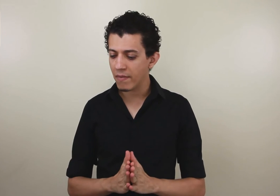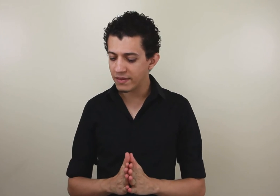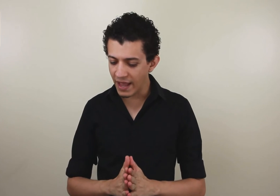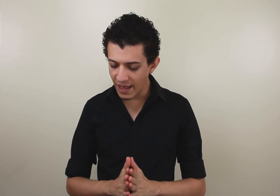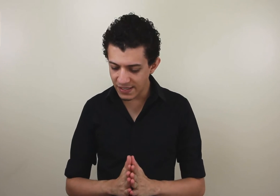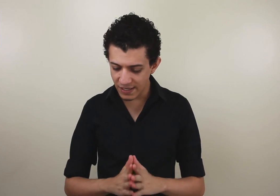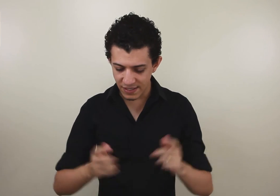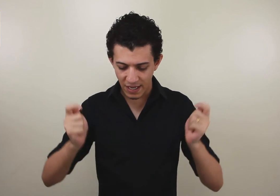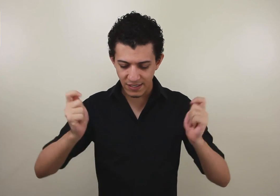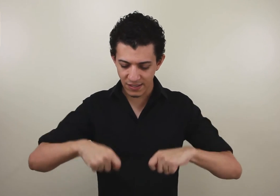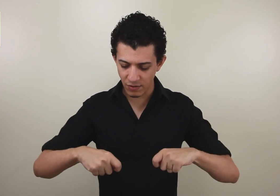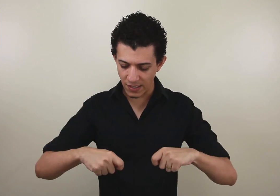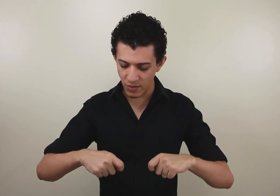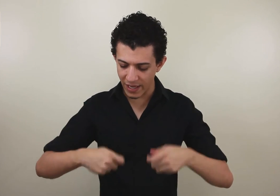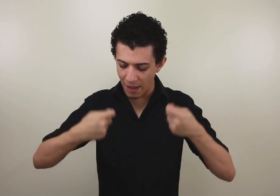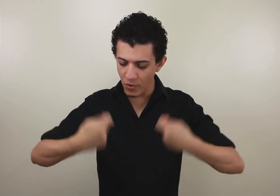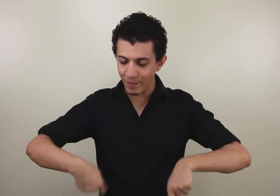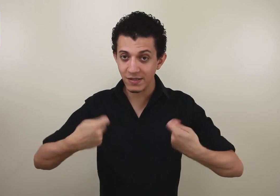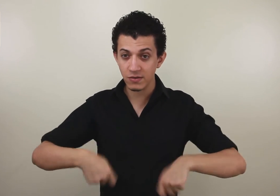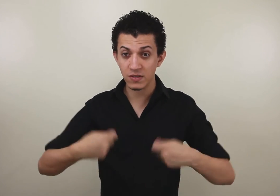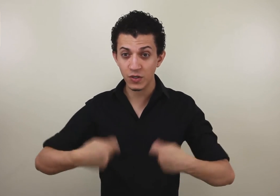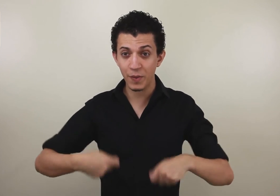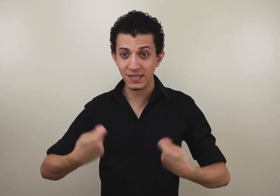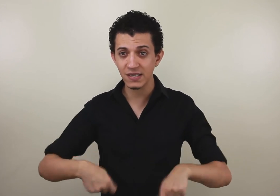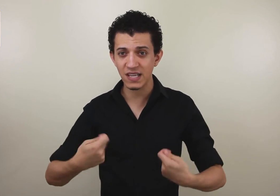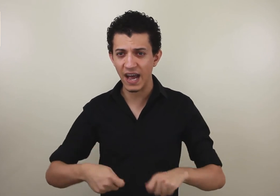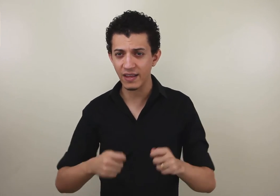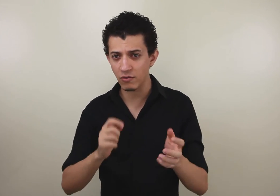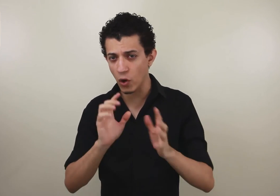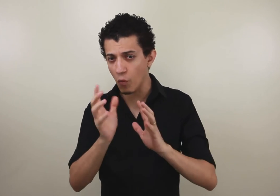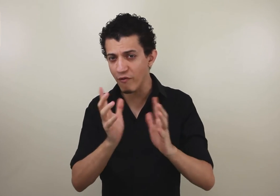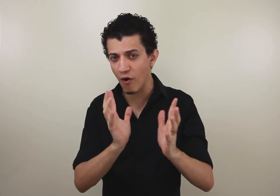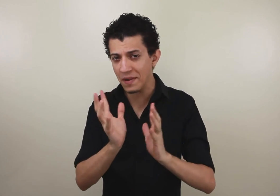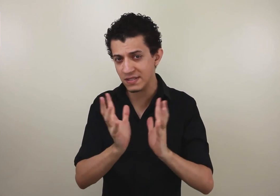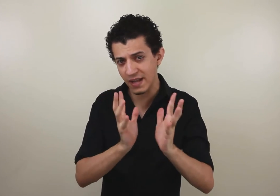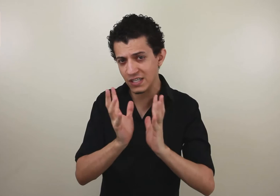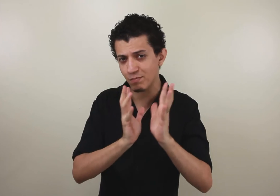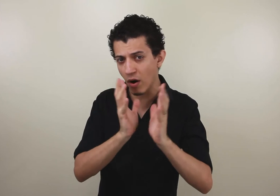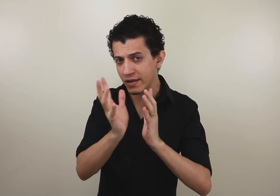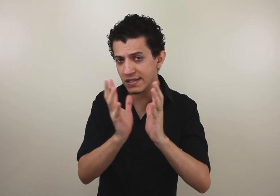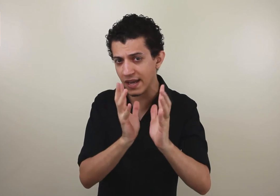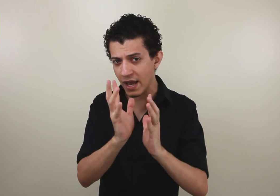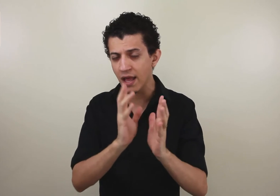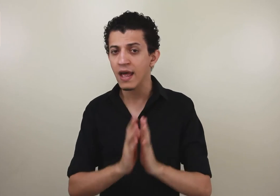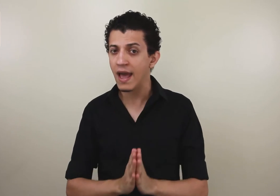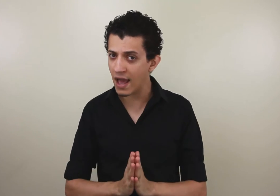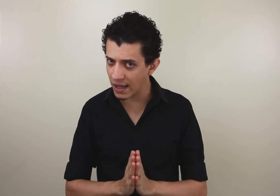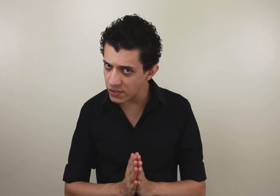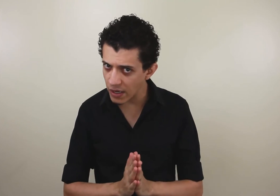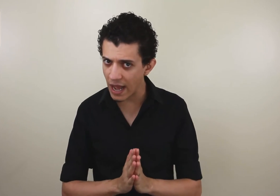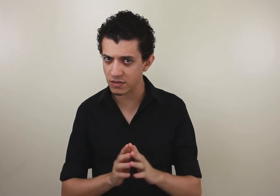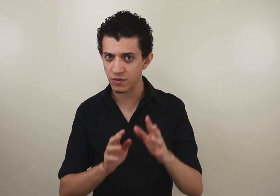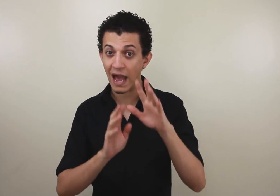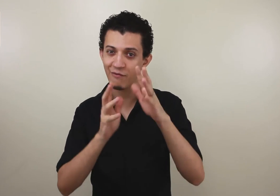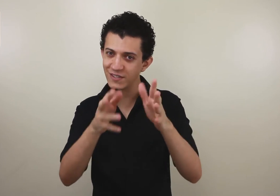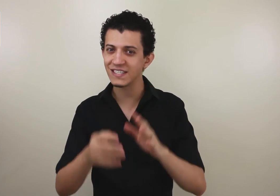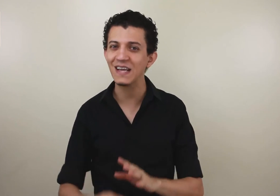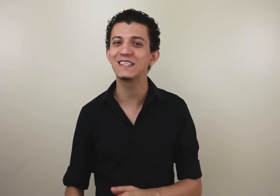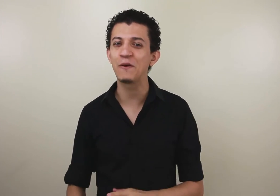Tem essa situação aqui. Ele é muito parecido com o sinal de precisar. Então, de alguma forma, esses sinais podem ser relacionados. Aí eu vou deixar isso aí